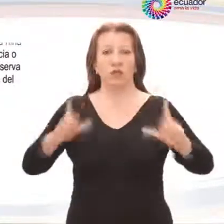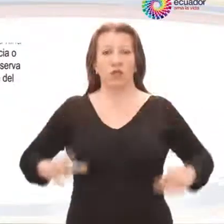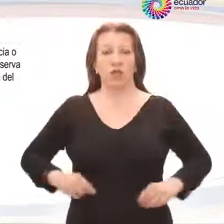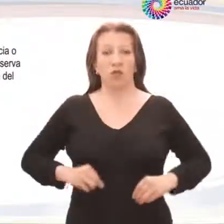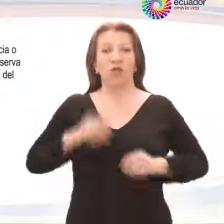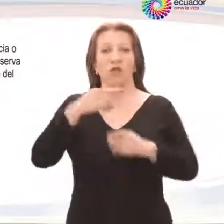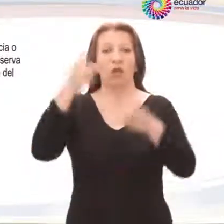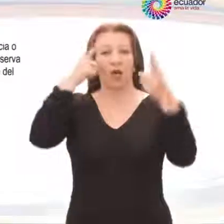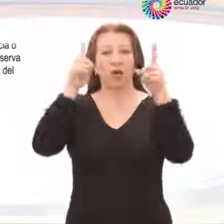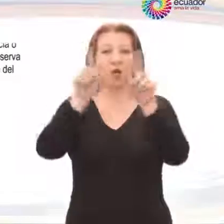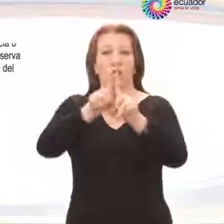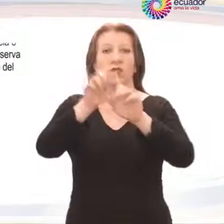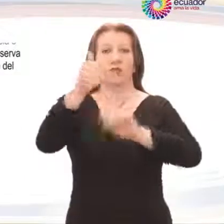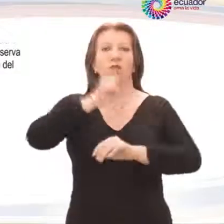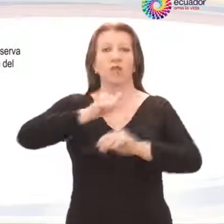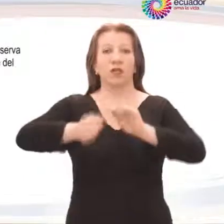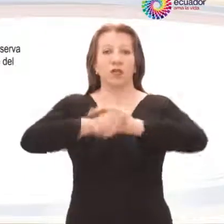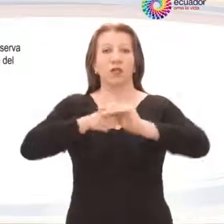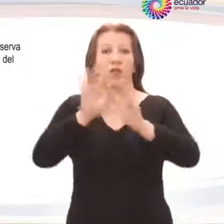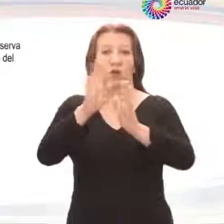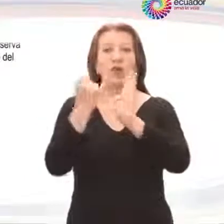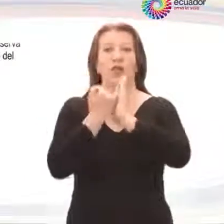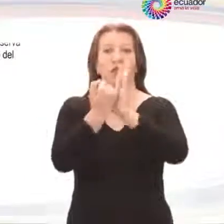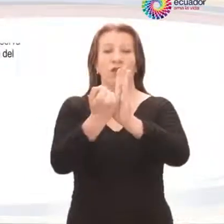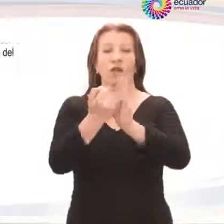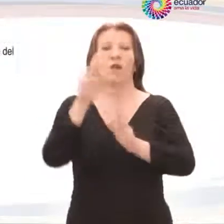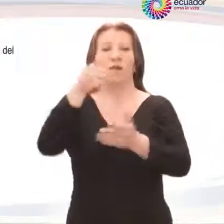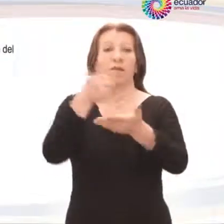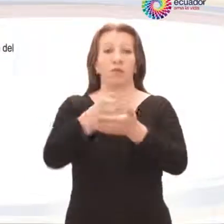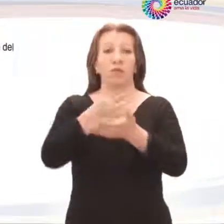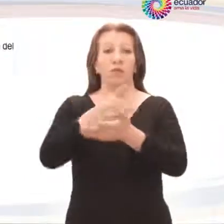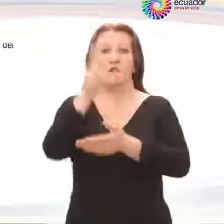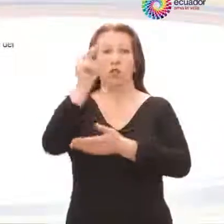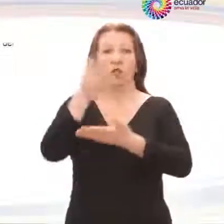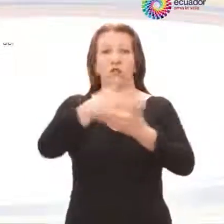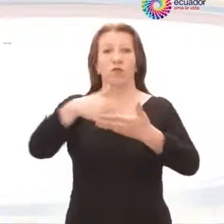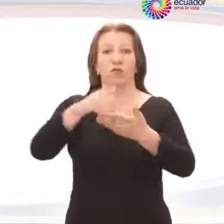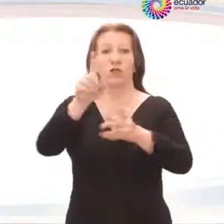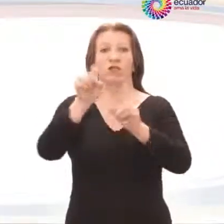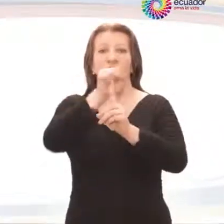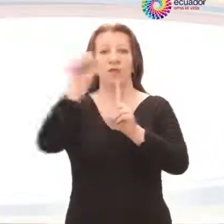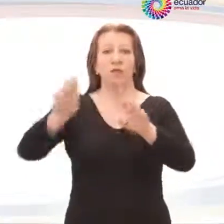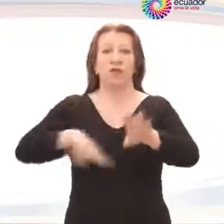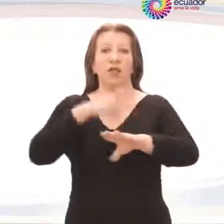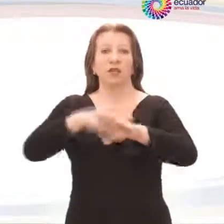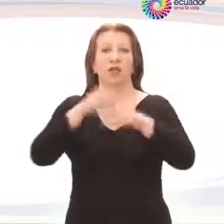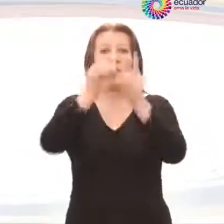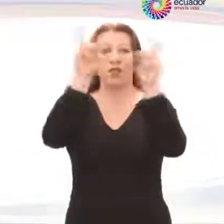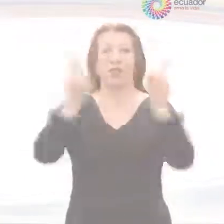guardando estricta reserva de su identidad, la misma que no formará parte del Sistema Nacional de Datos Públicos.